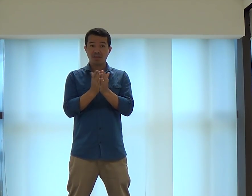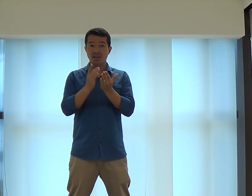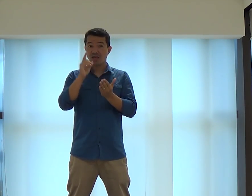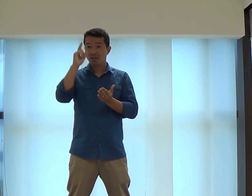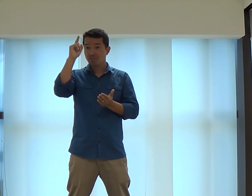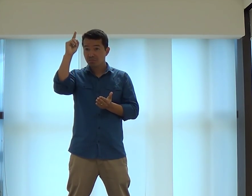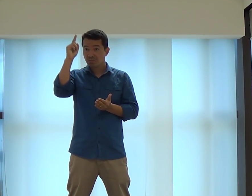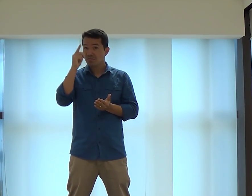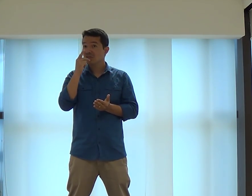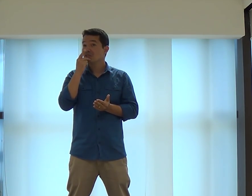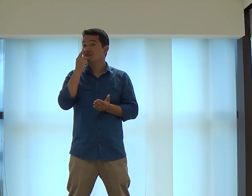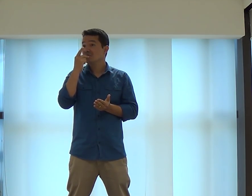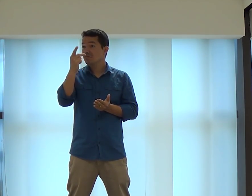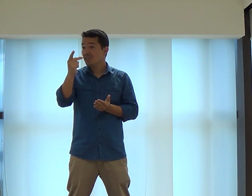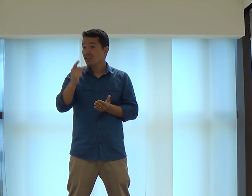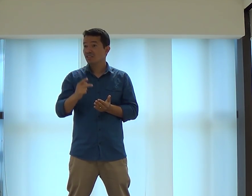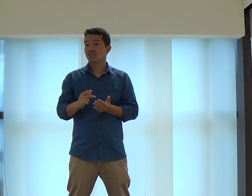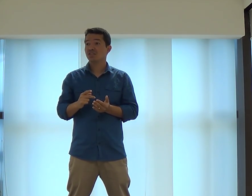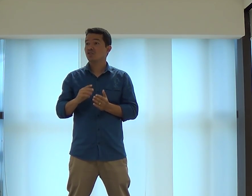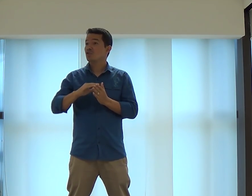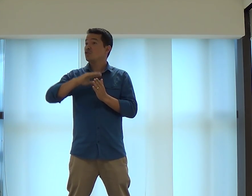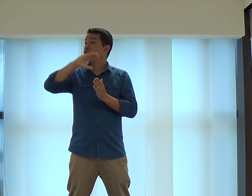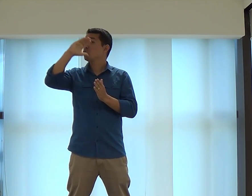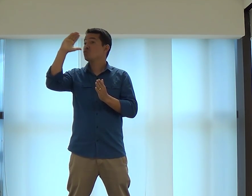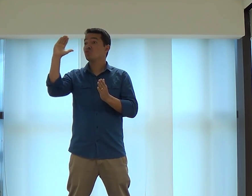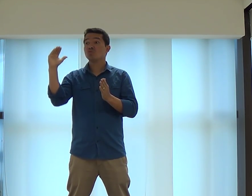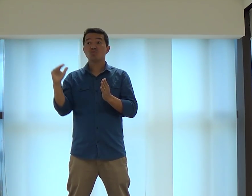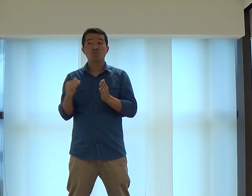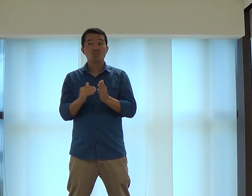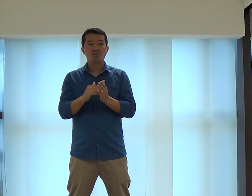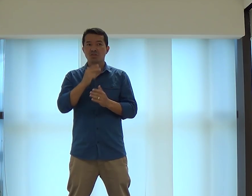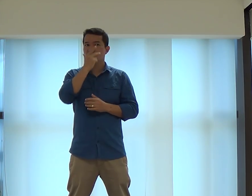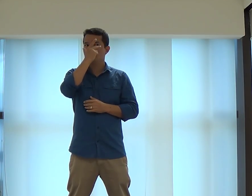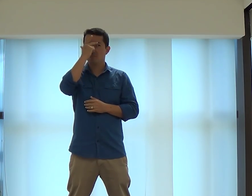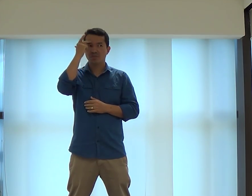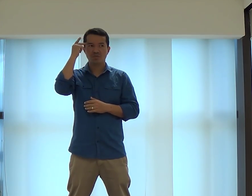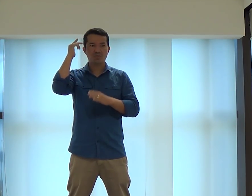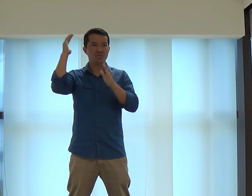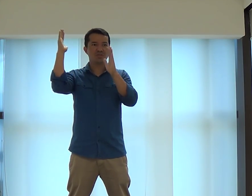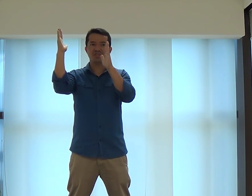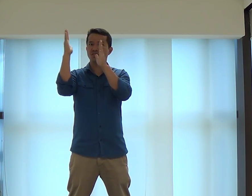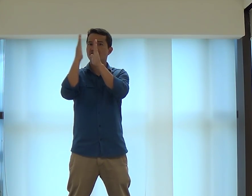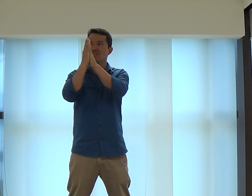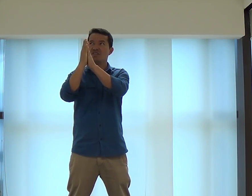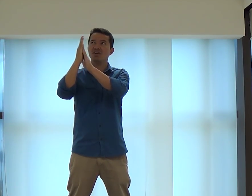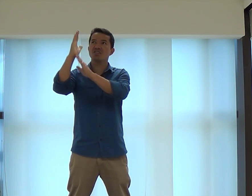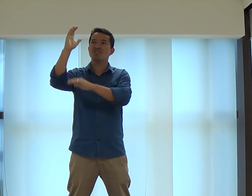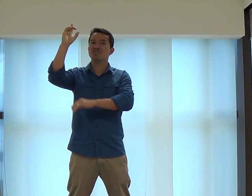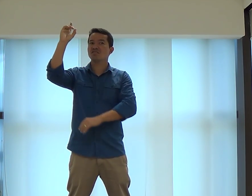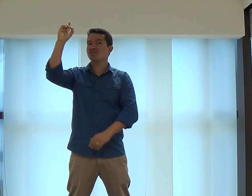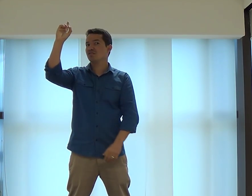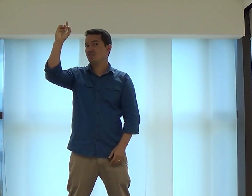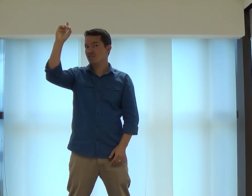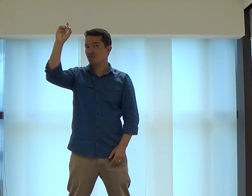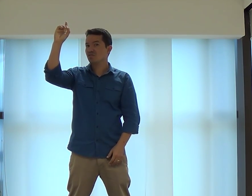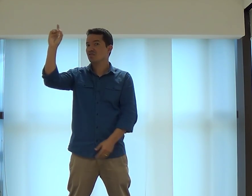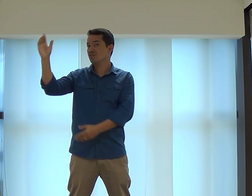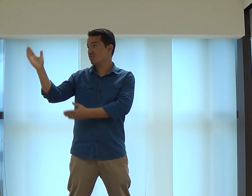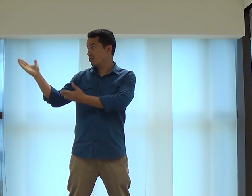Olha, cuidado. Porque a Bíblia, ela fala o quê? Que todas as pessoas estarão diante de